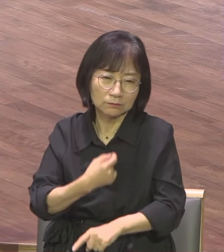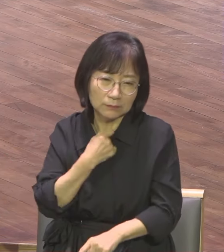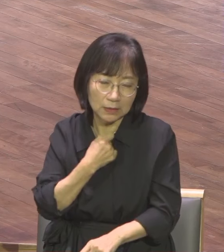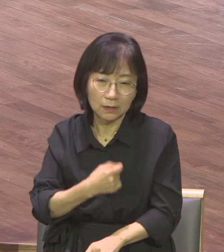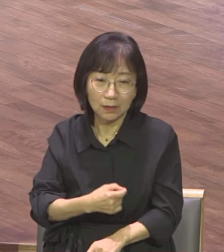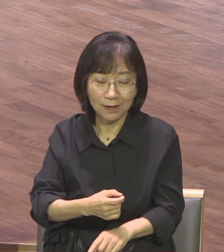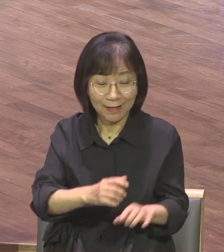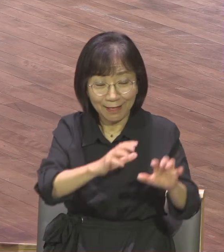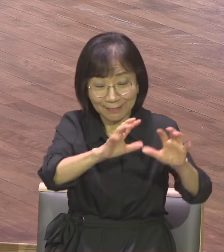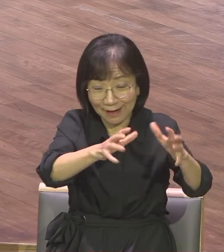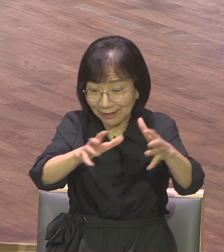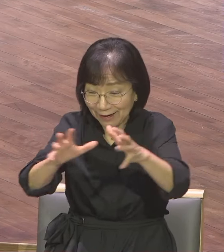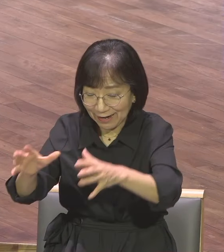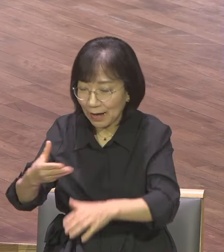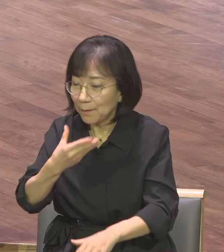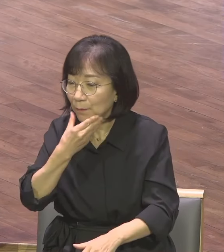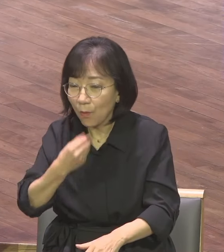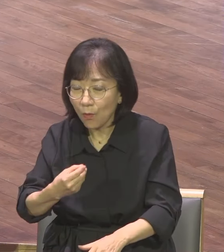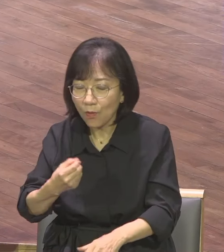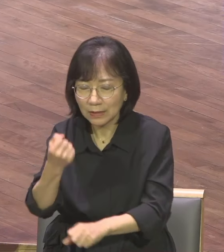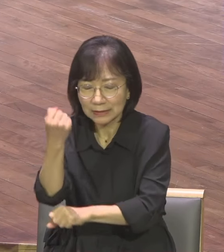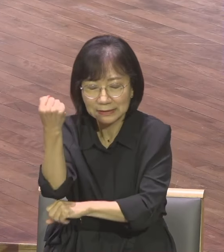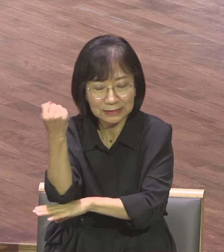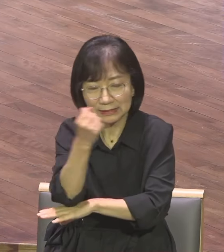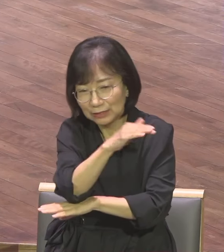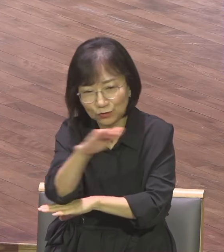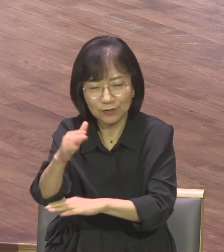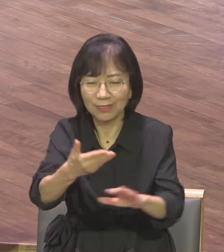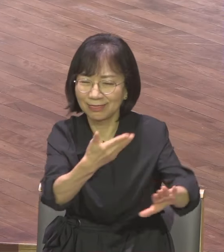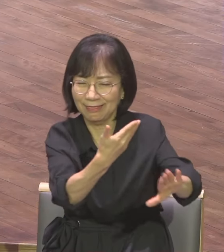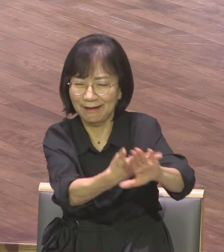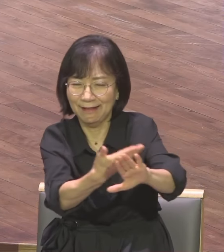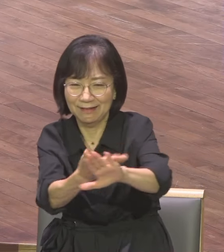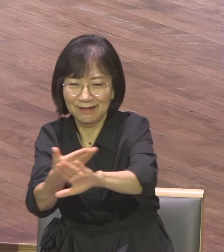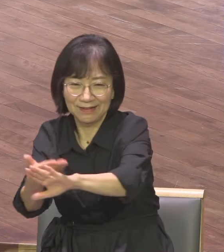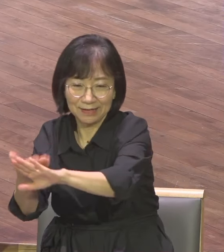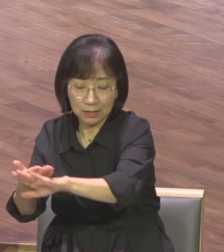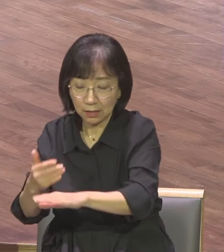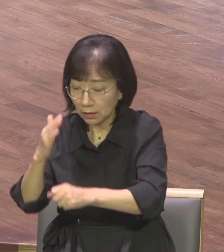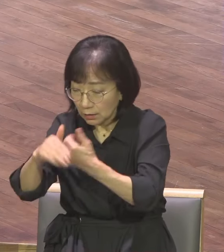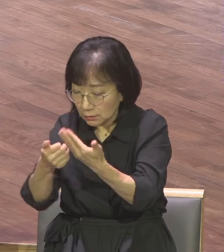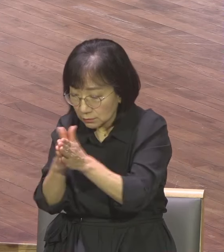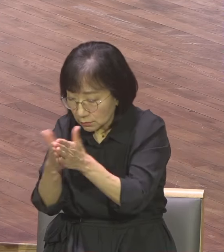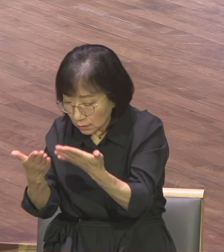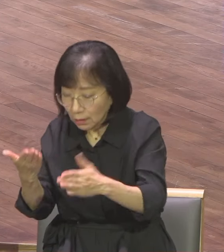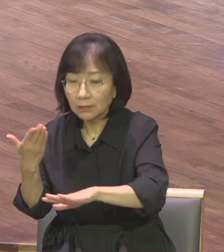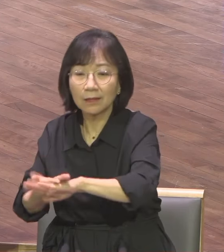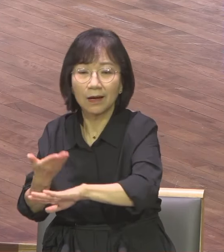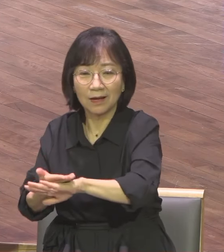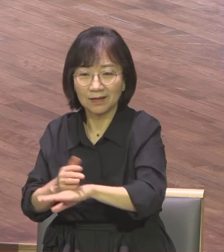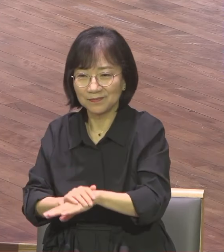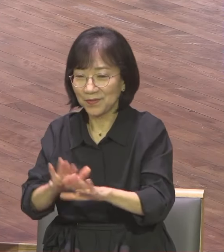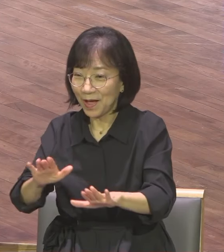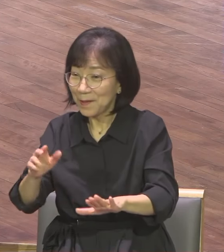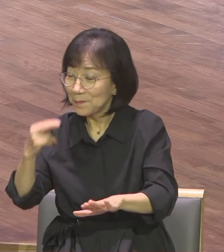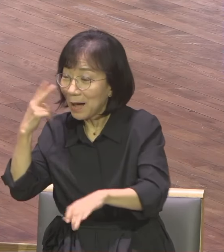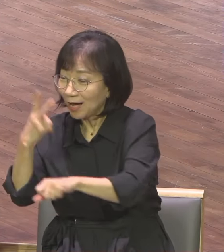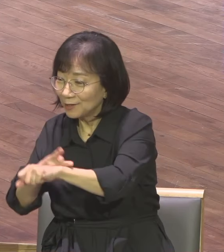다릅니다 그럼 성경에서 말하는 복의 기준이 무엇인가 바울은 예배소 교회의 성도들에게 예배소